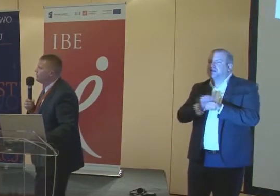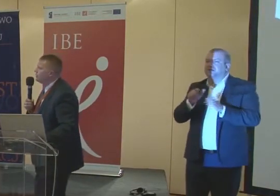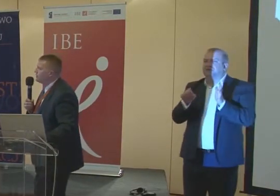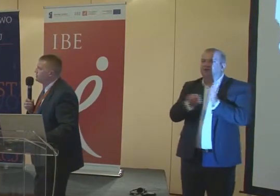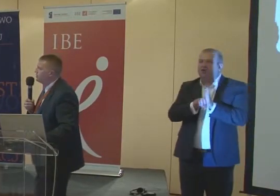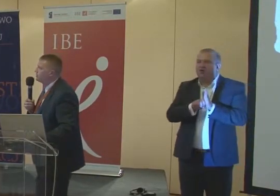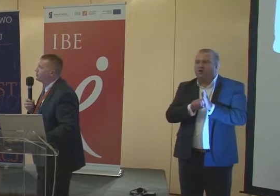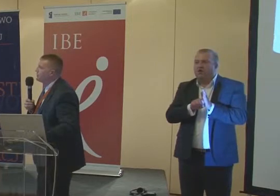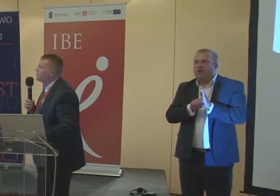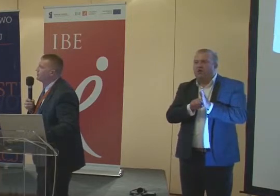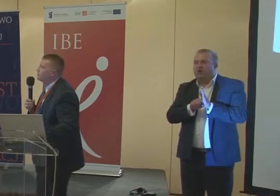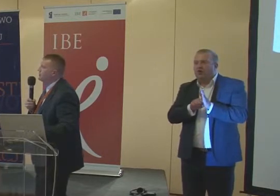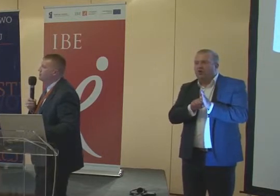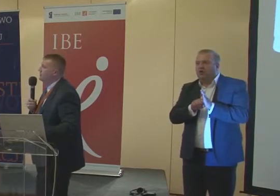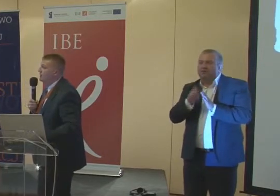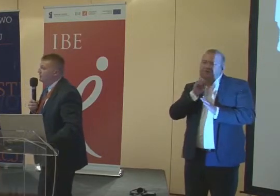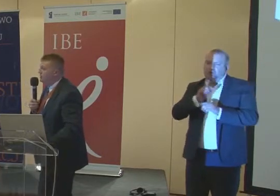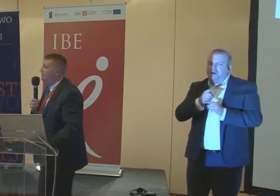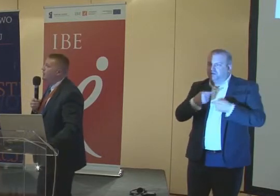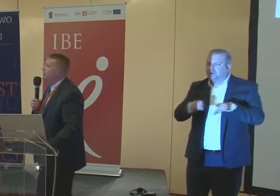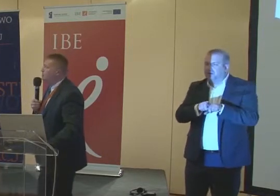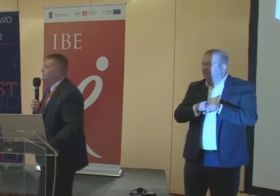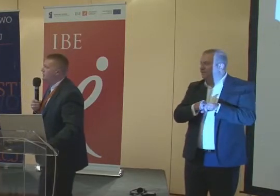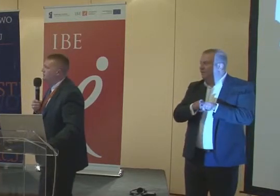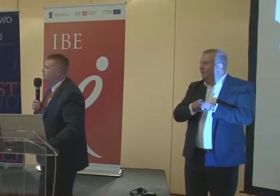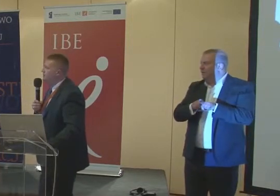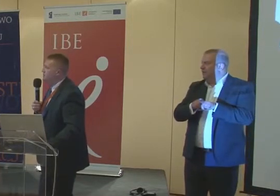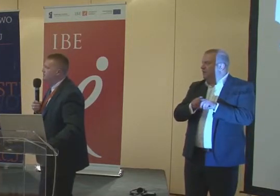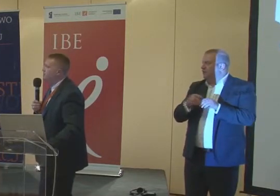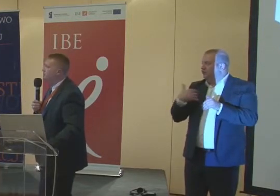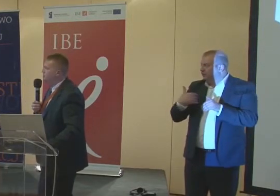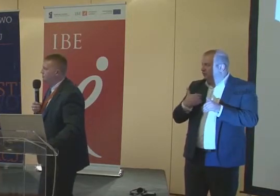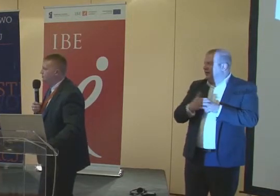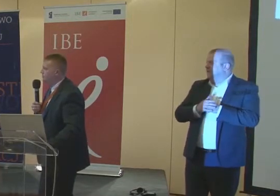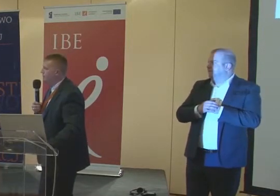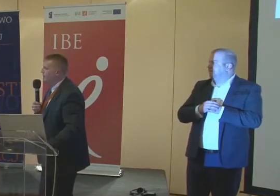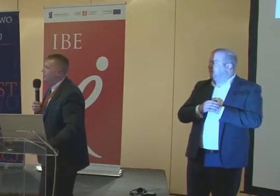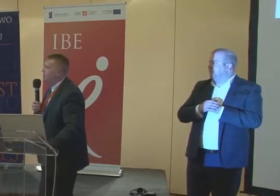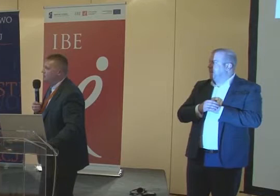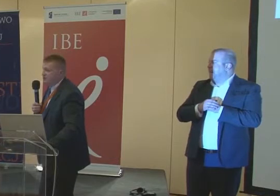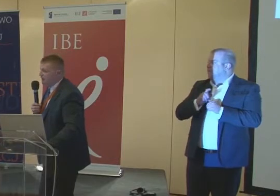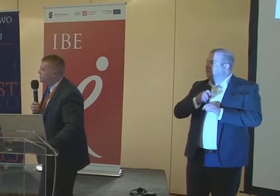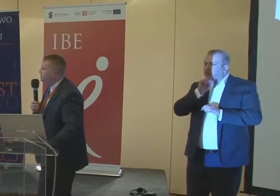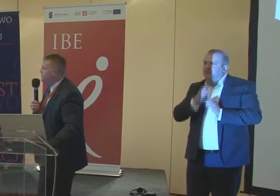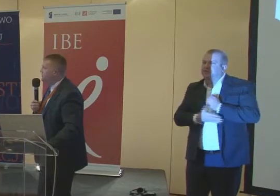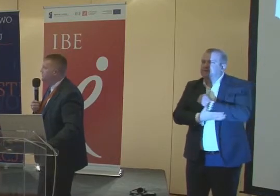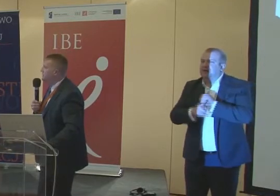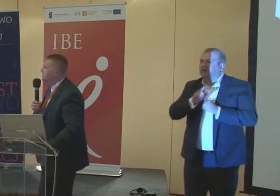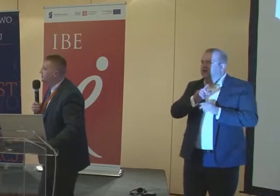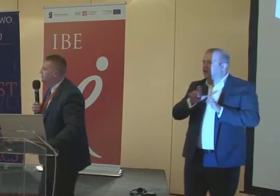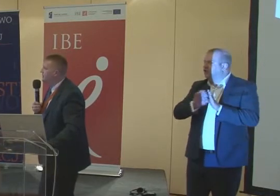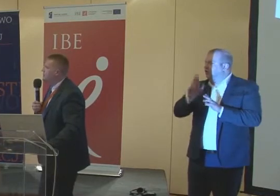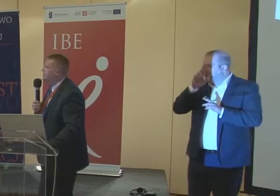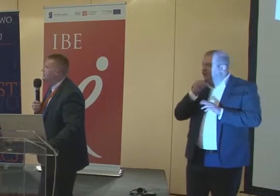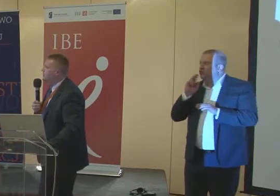poprawnego funkcjonowania? Proszę Państwa, duże wsparcie ze strony rodziców, systematyczna praca z dzieckiem